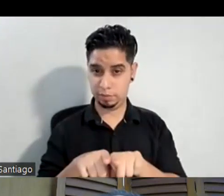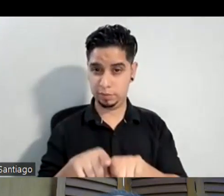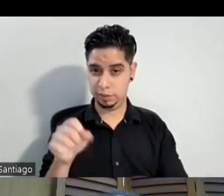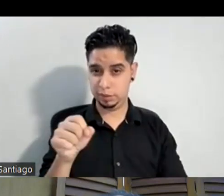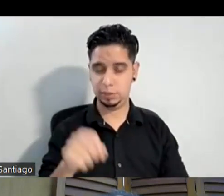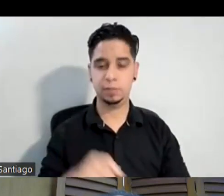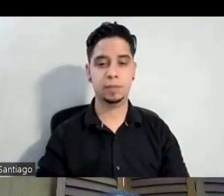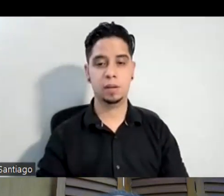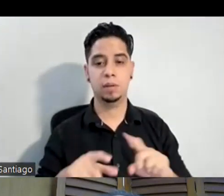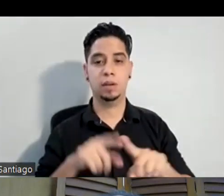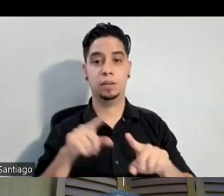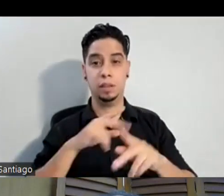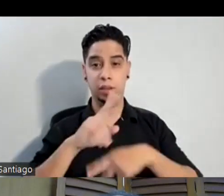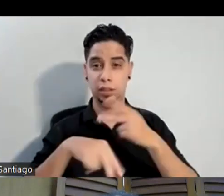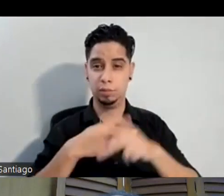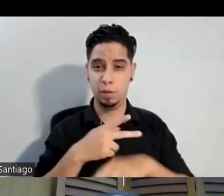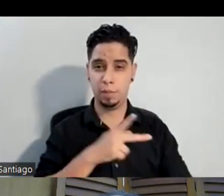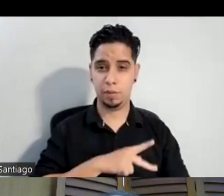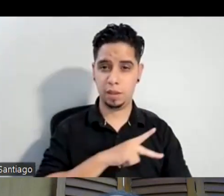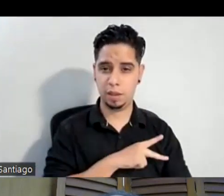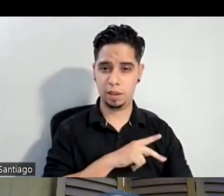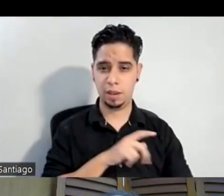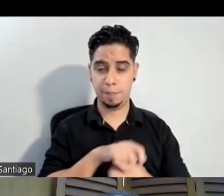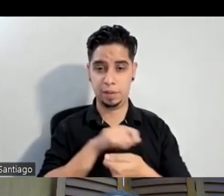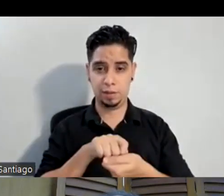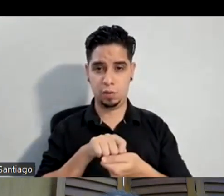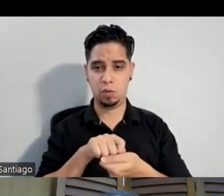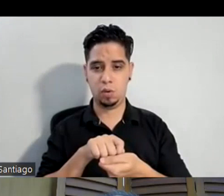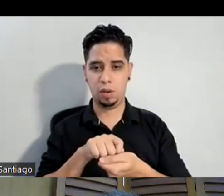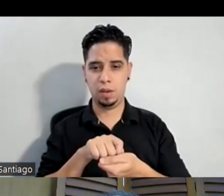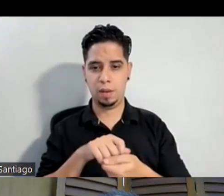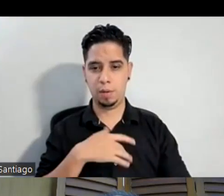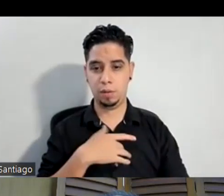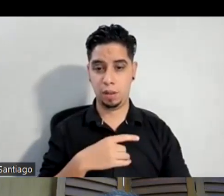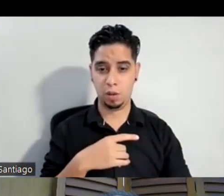tipo de personaje un personaje específico en una obra me encantaría poder realizar yerma